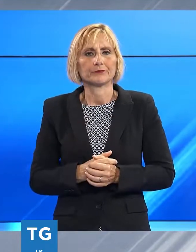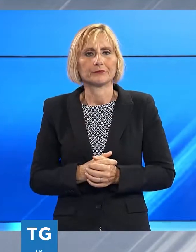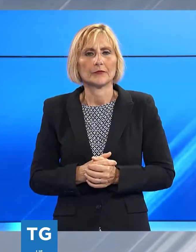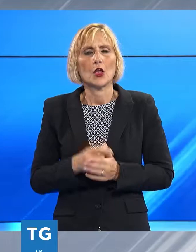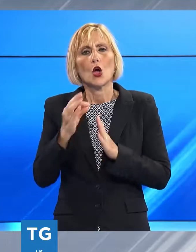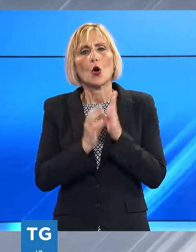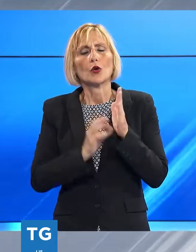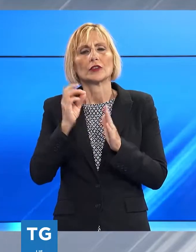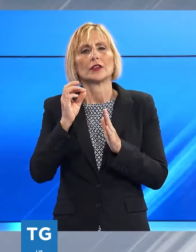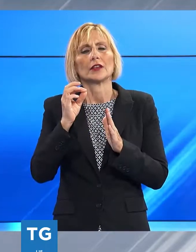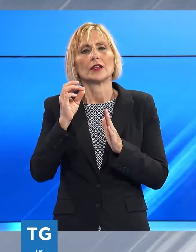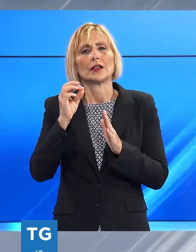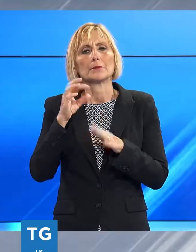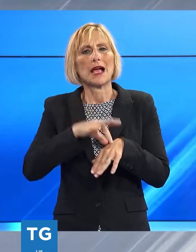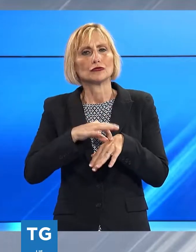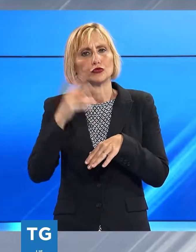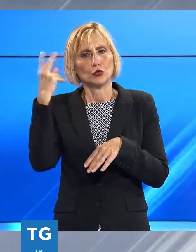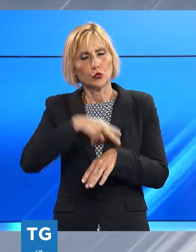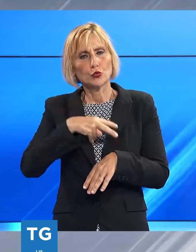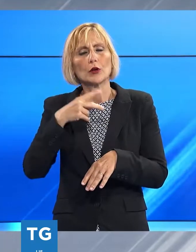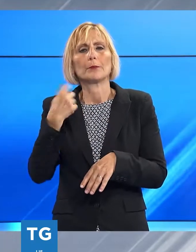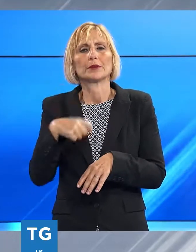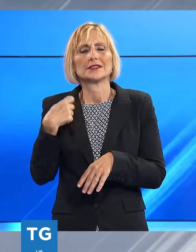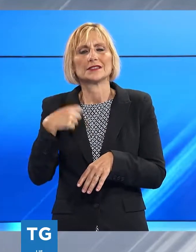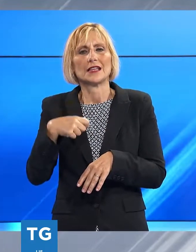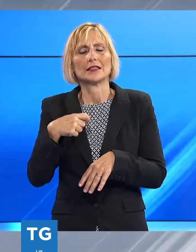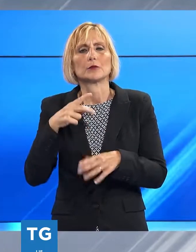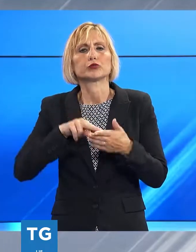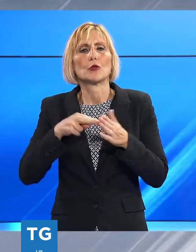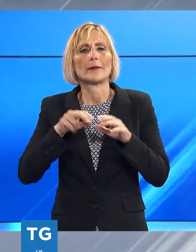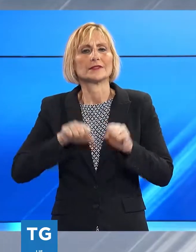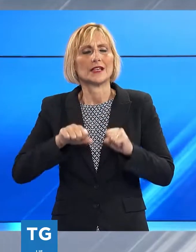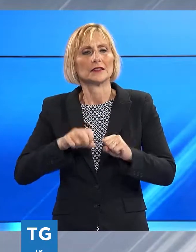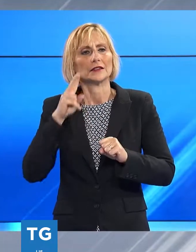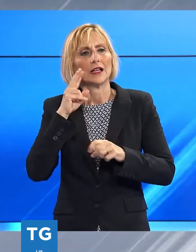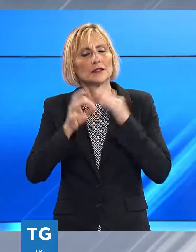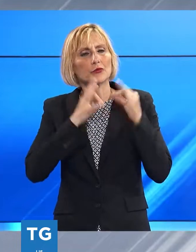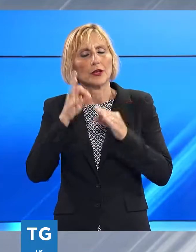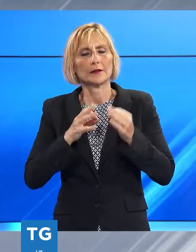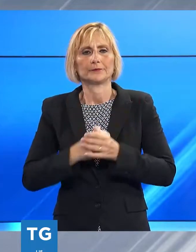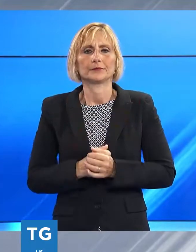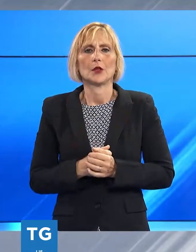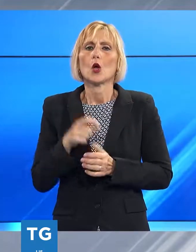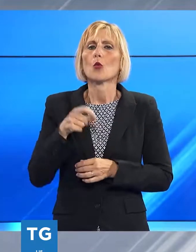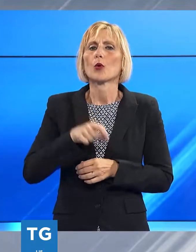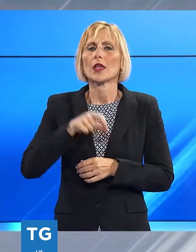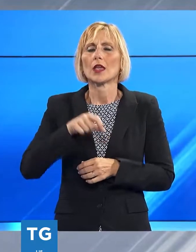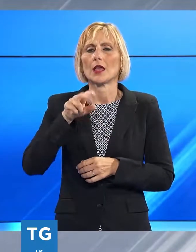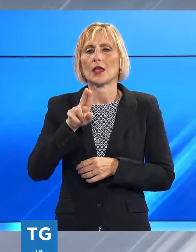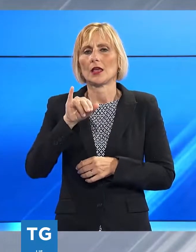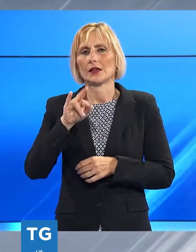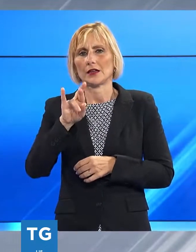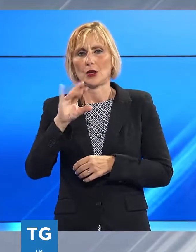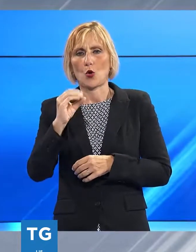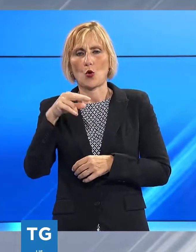medici di Lucca Quiriconi sui problemi della nostra sanità. Il primo fra tutti è la